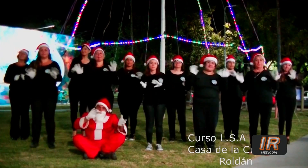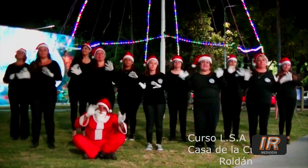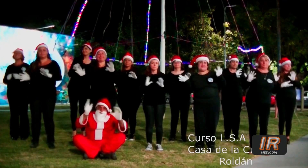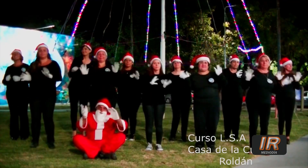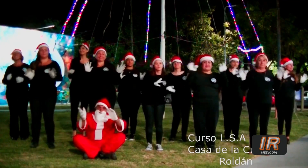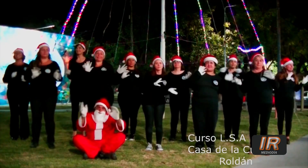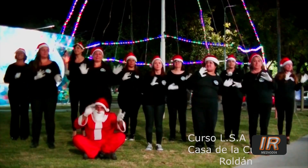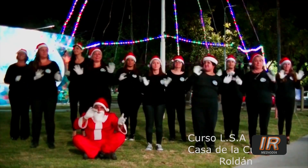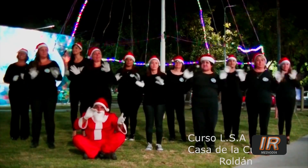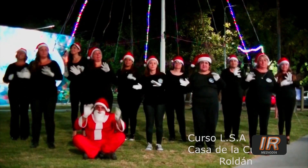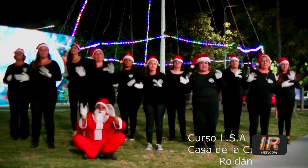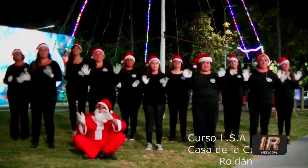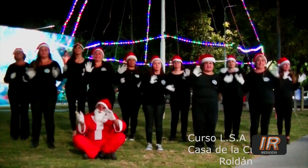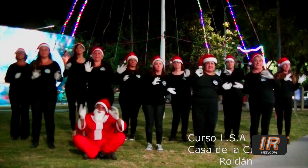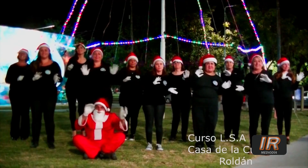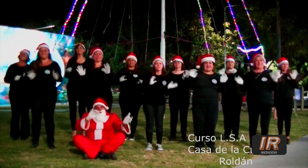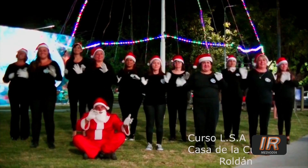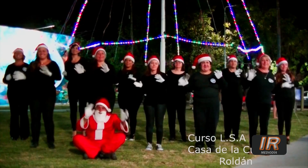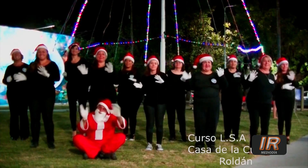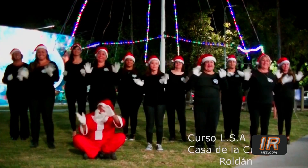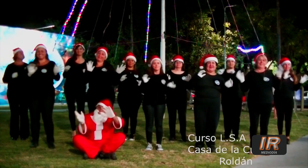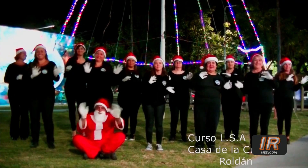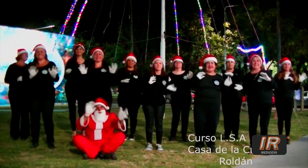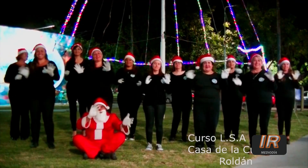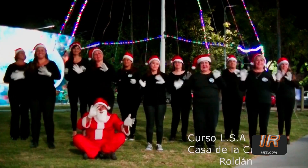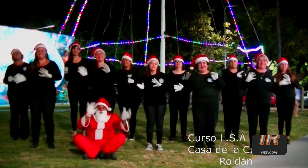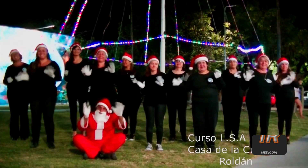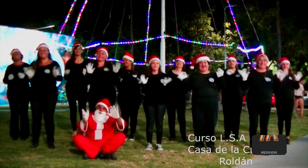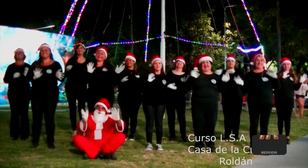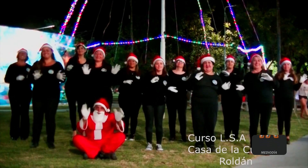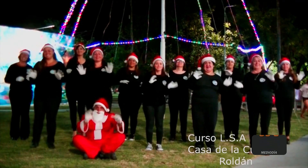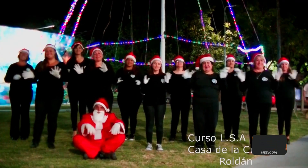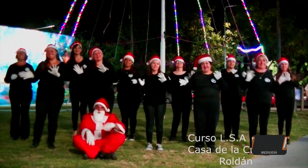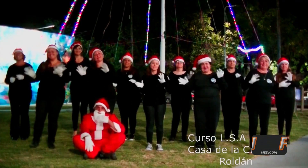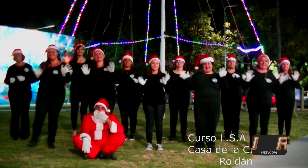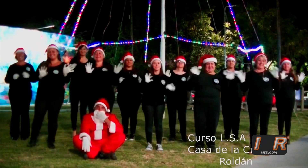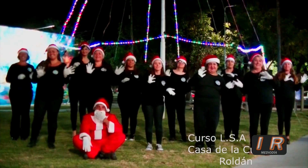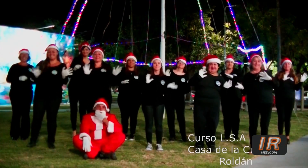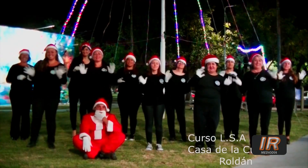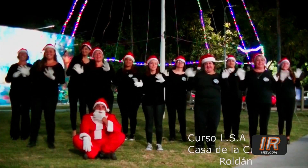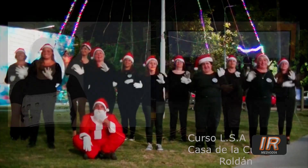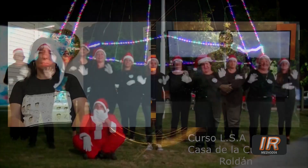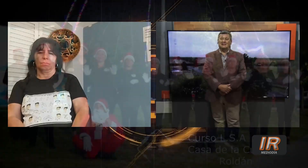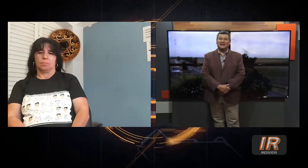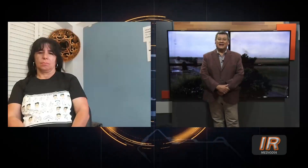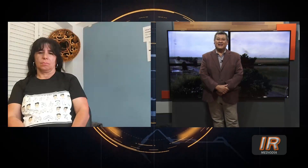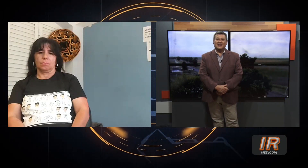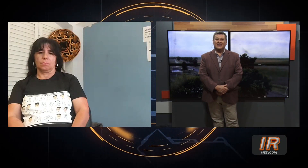estamos compartiendo el video, realmente un trabajo que han hecho con la gente de Roldán, cantando obviamente la